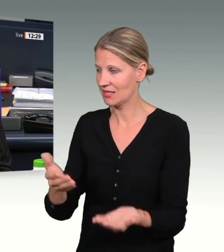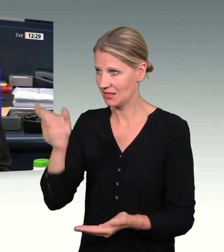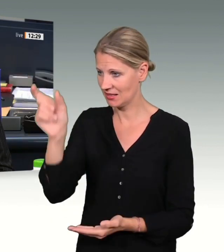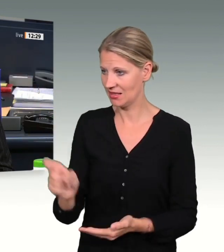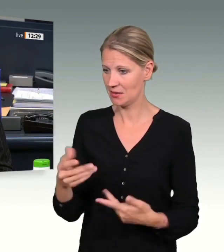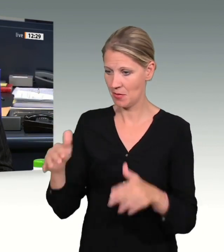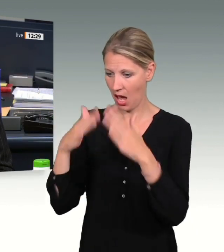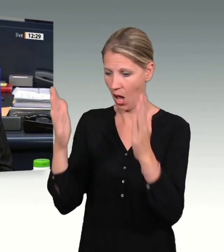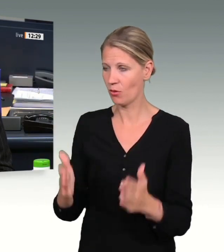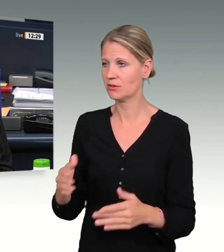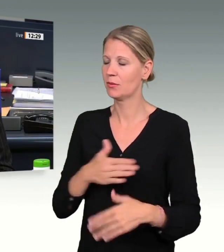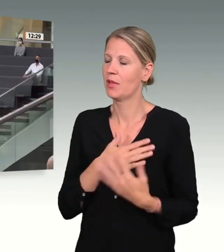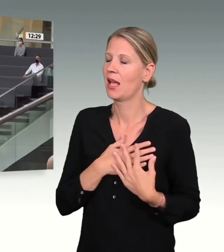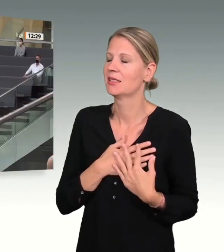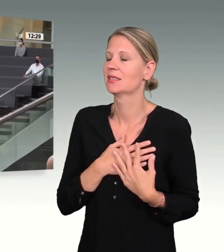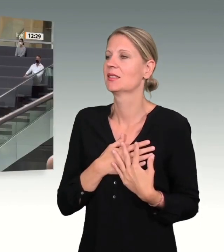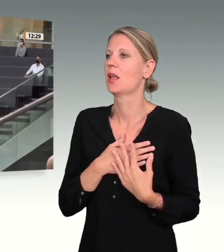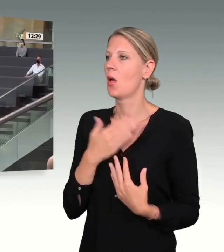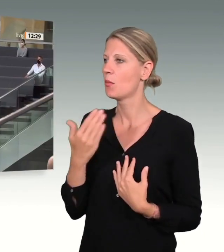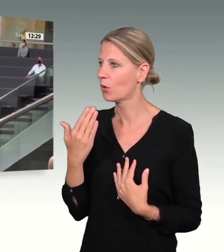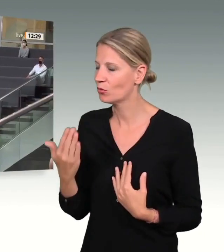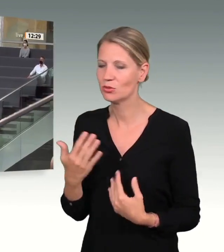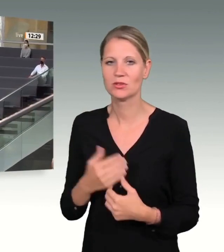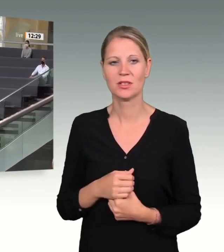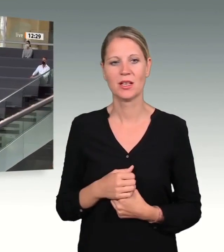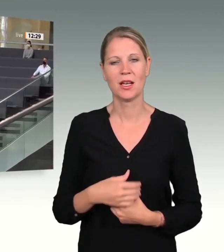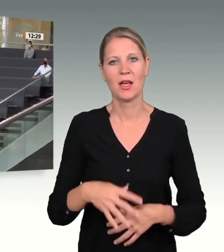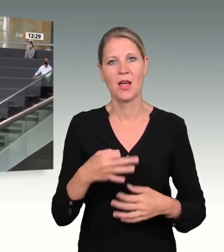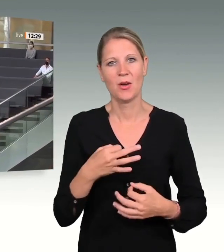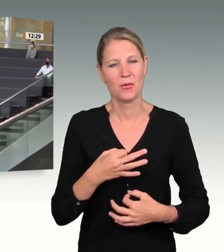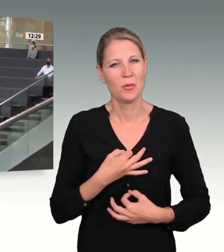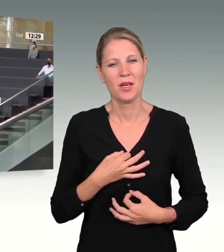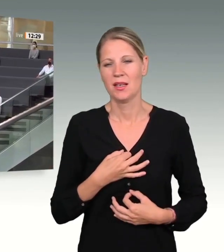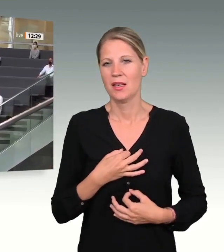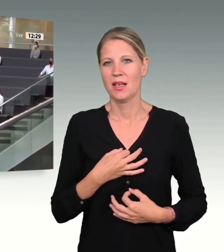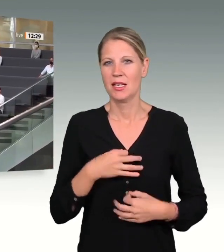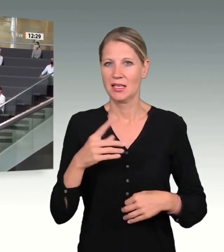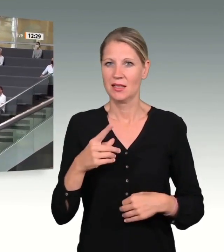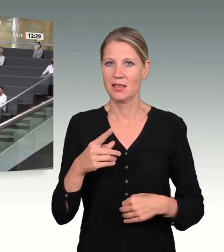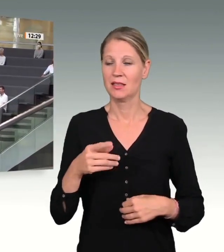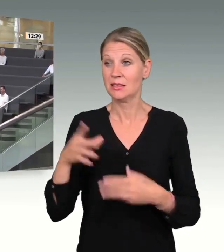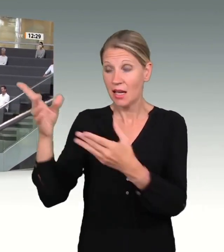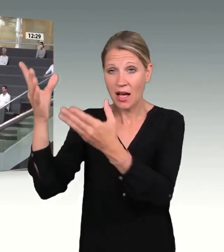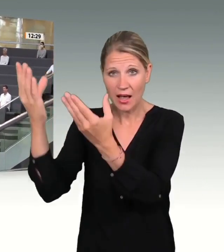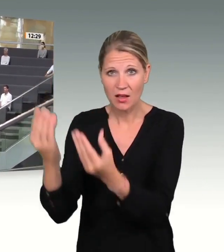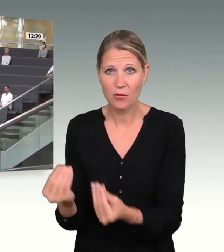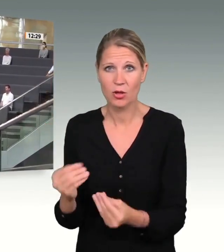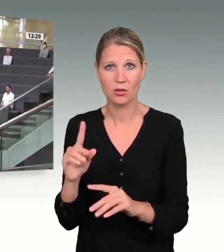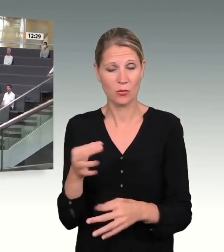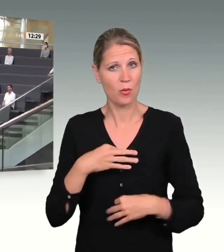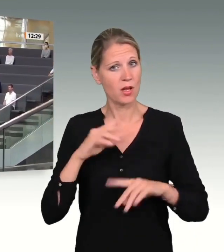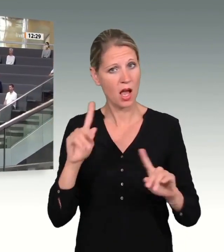Ich empfinde die Tatsache, dass Sie unsere Einladung angenommen haben, auch als ein Zeichen des